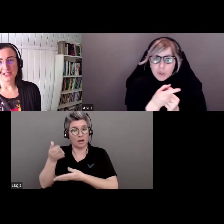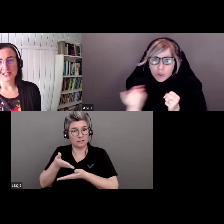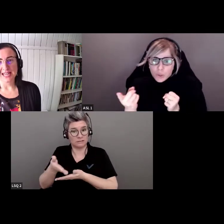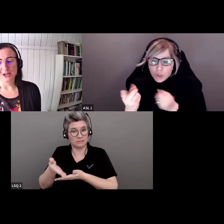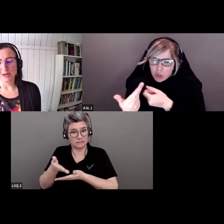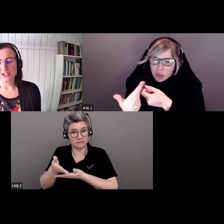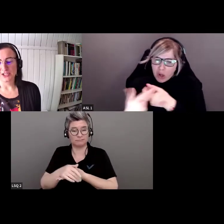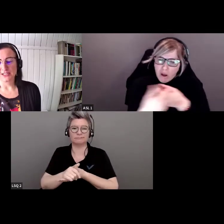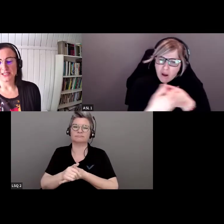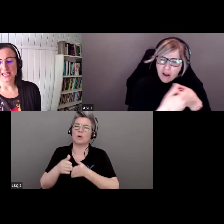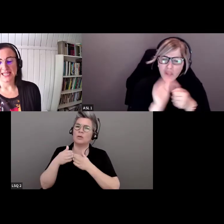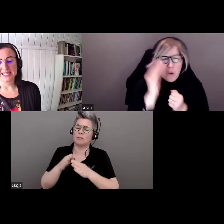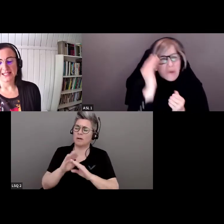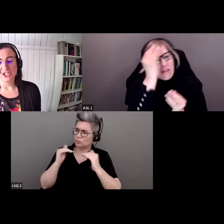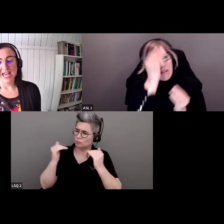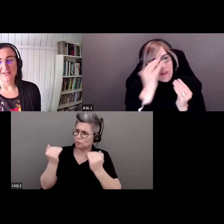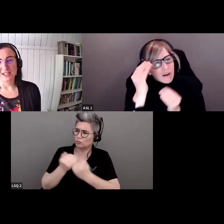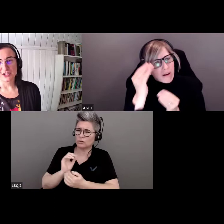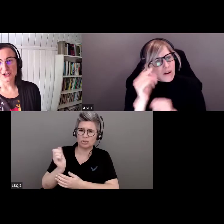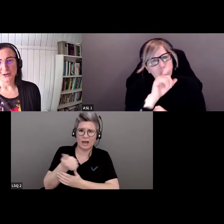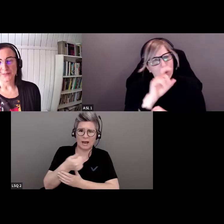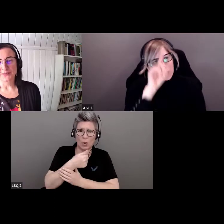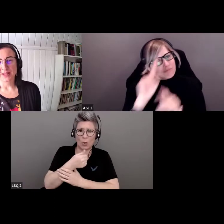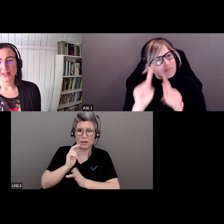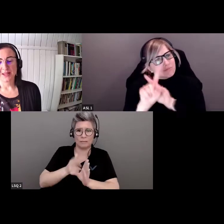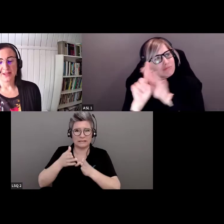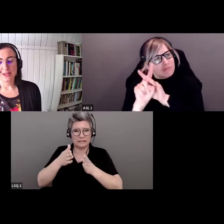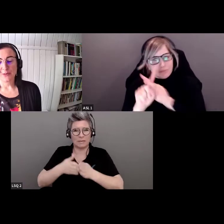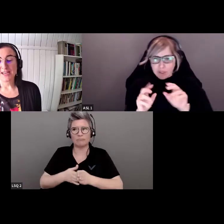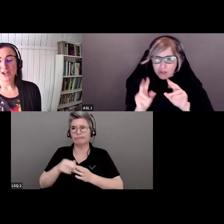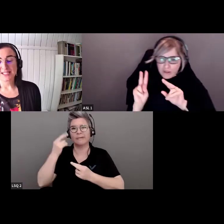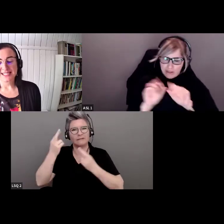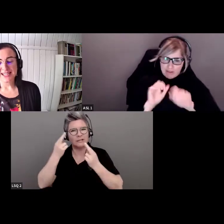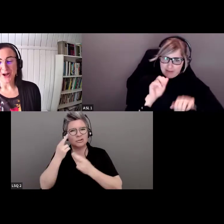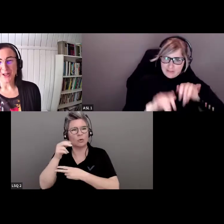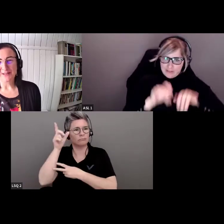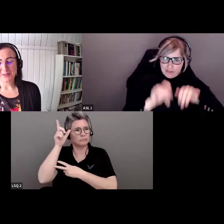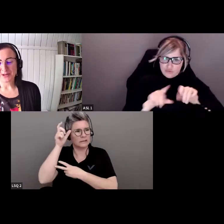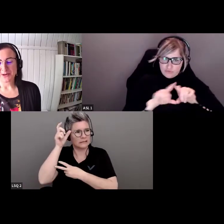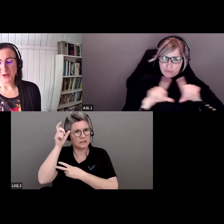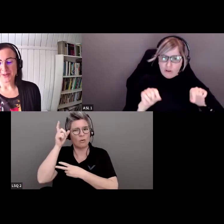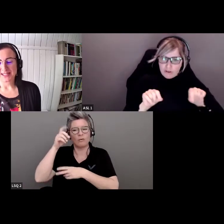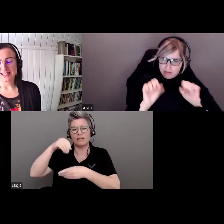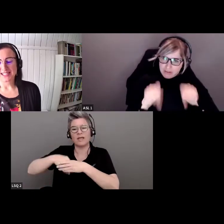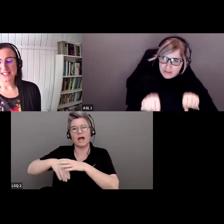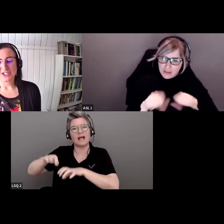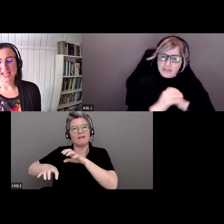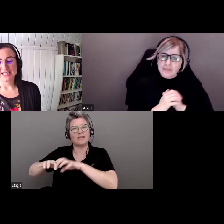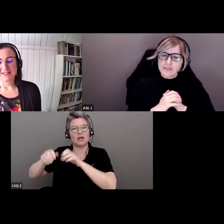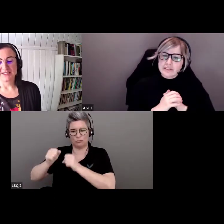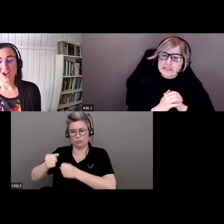invitons tous les participants à partager réflexions et questions dans le clavardage.